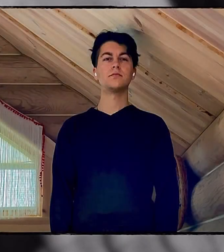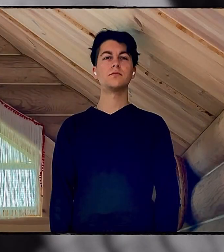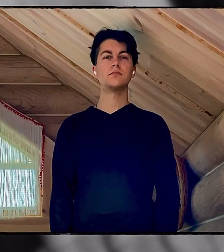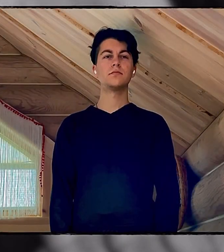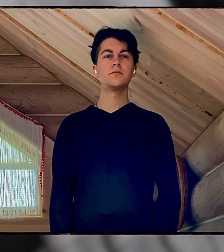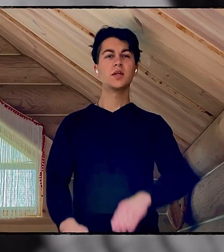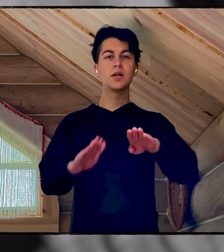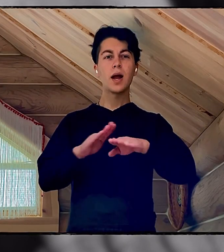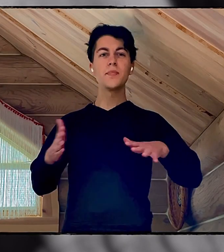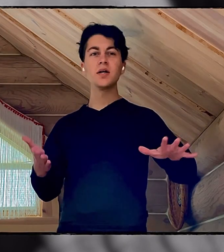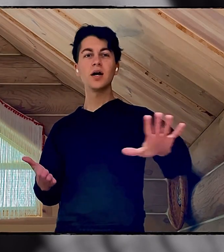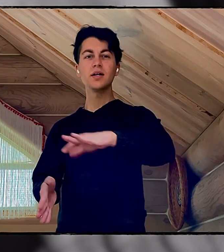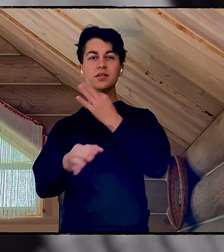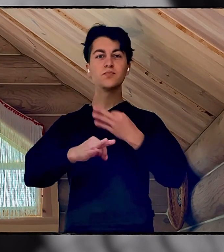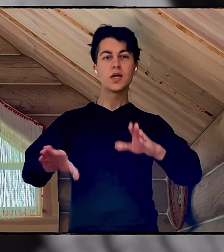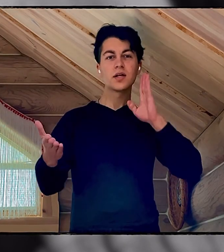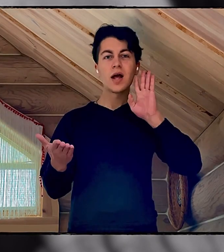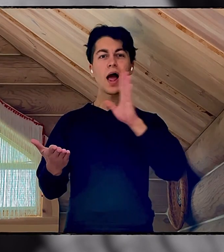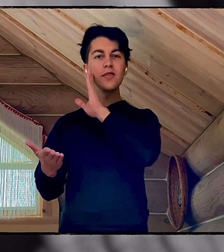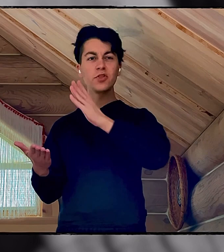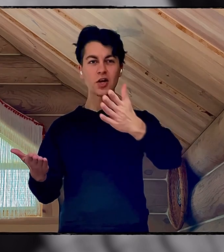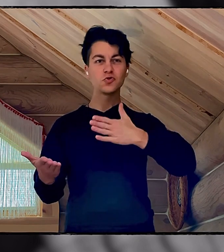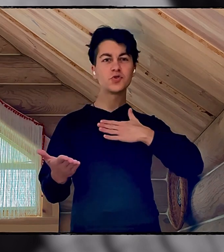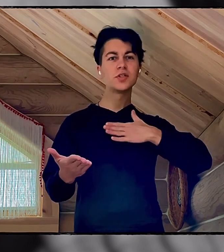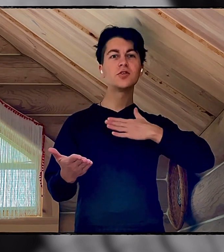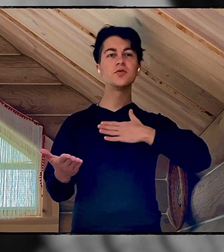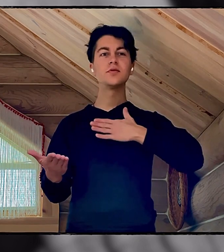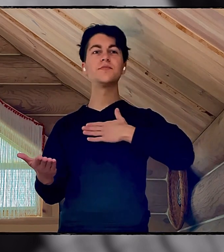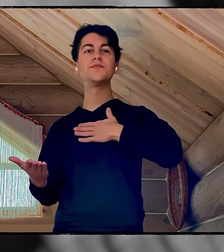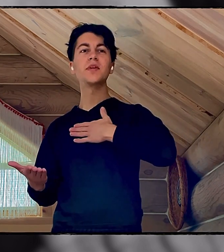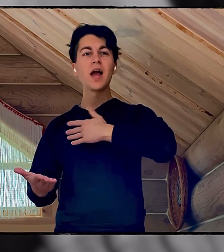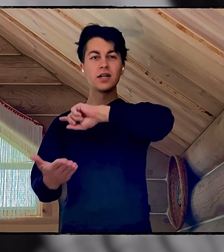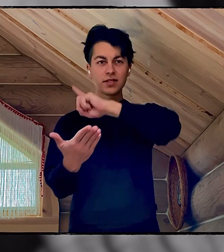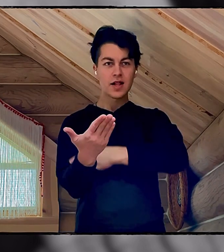Пад на камерах матерей наших